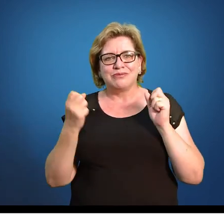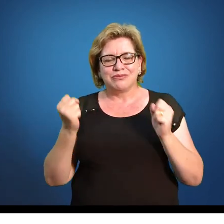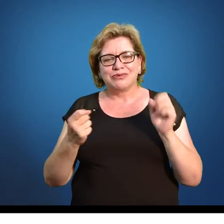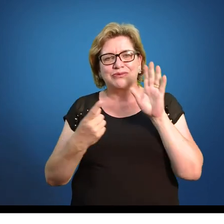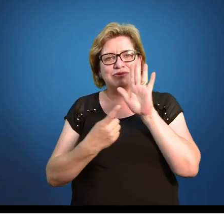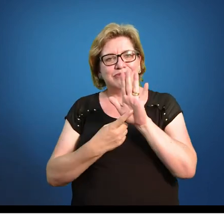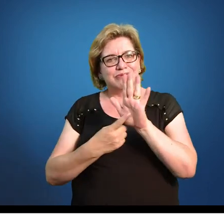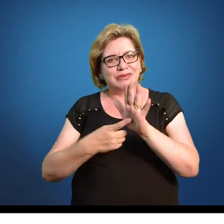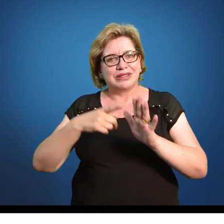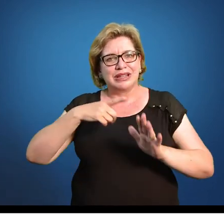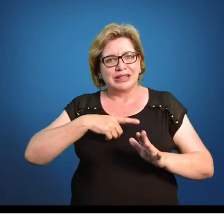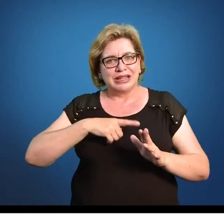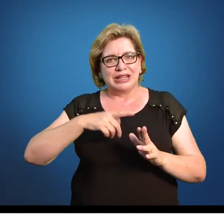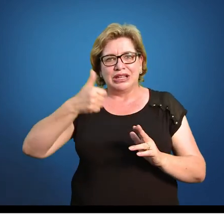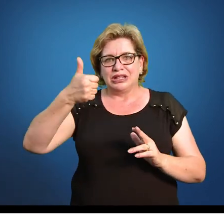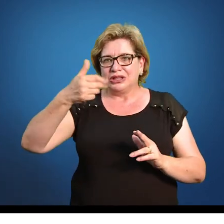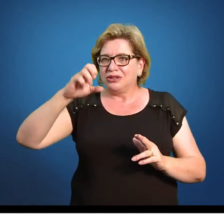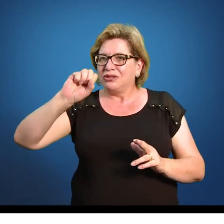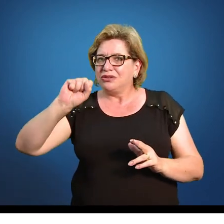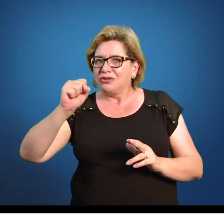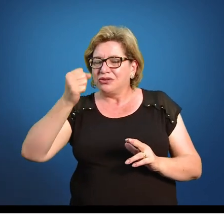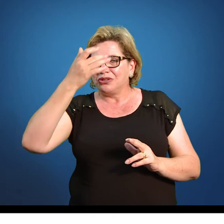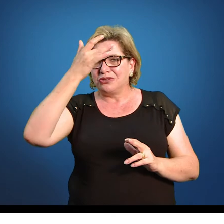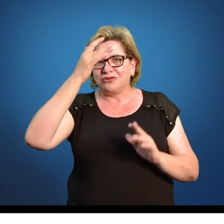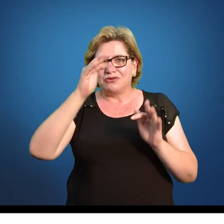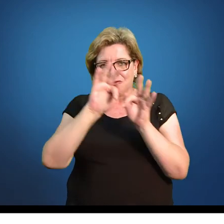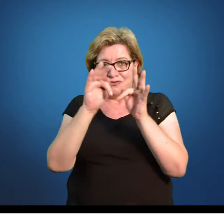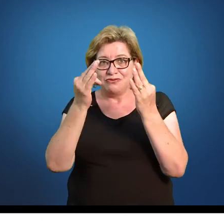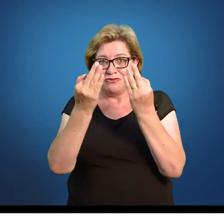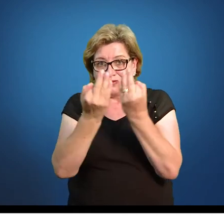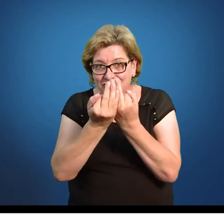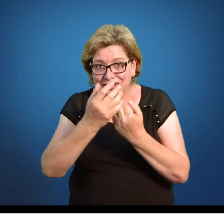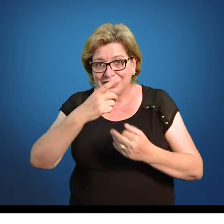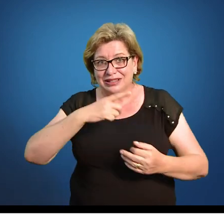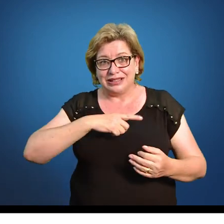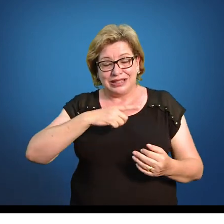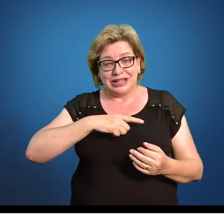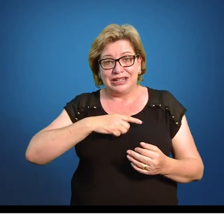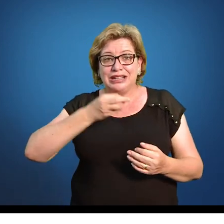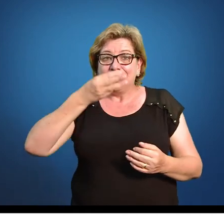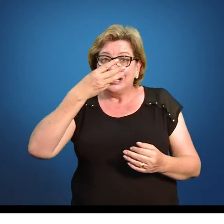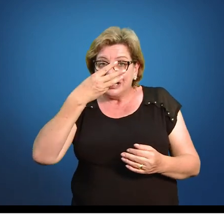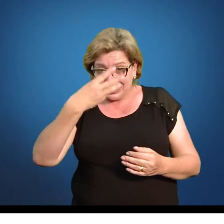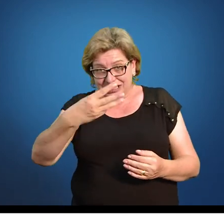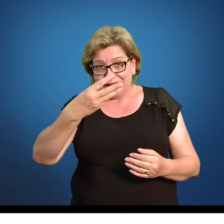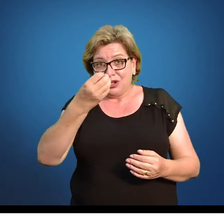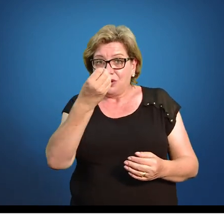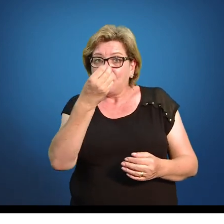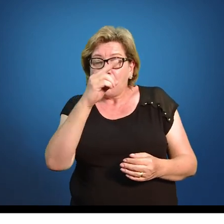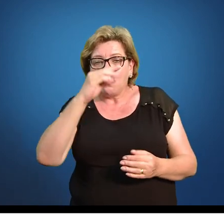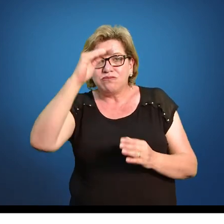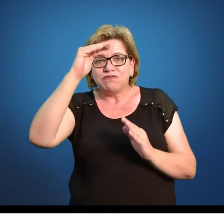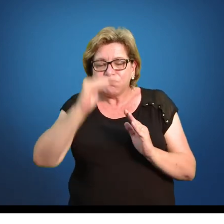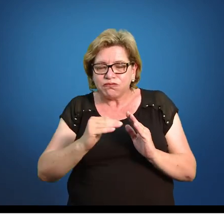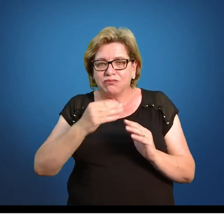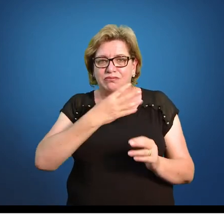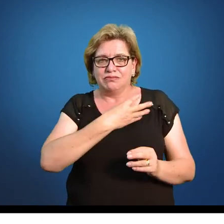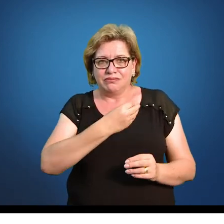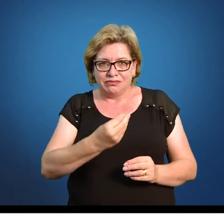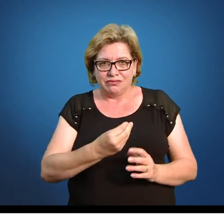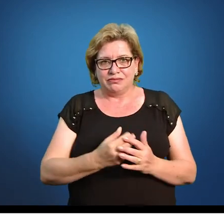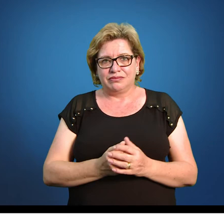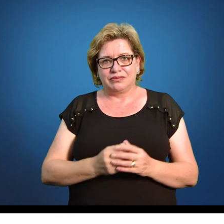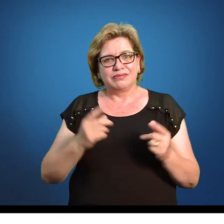Eu tenho 18 famílias que têm 3 ou menos filhos. Eu posso falar isso.